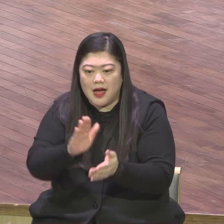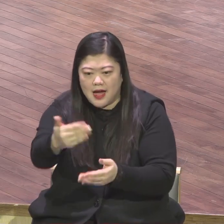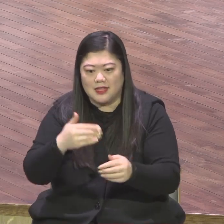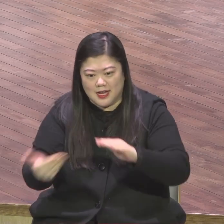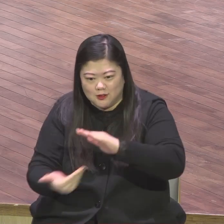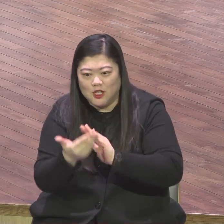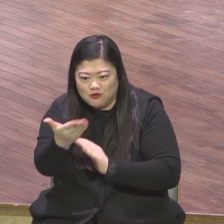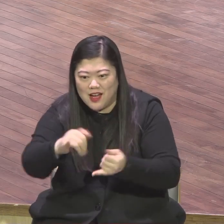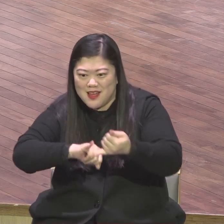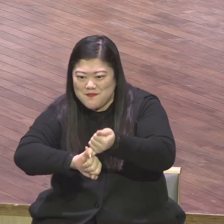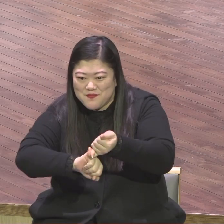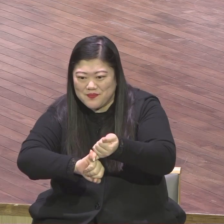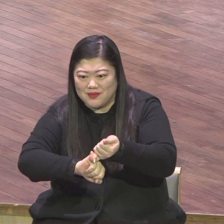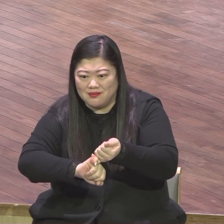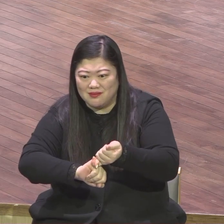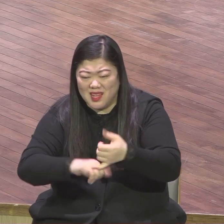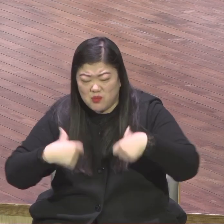14절 봅니다 13절